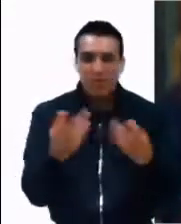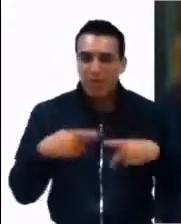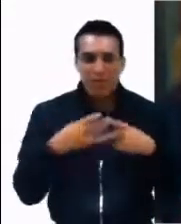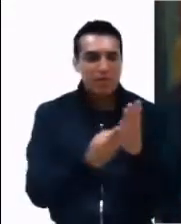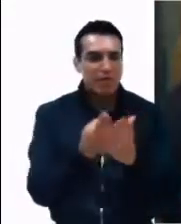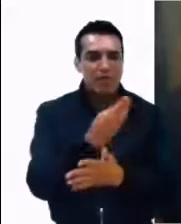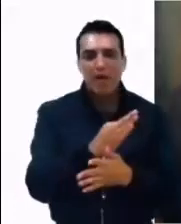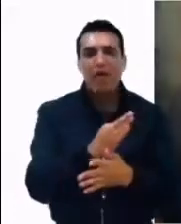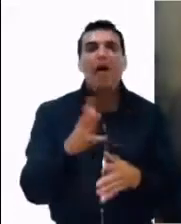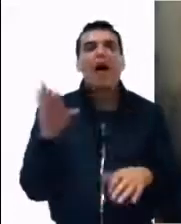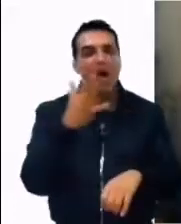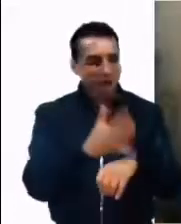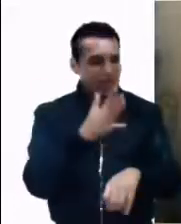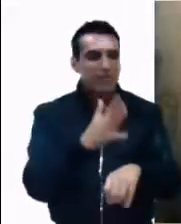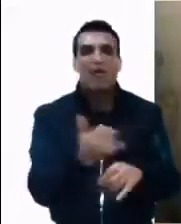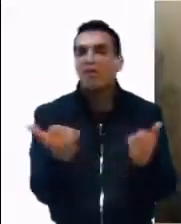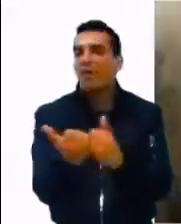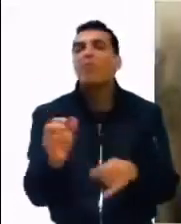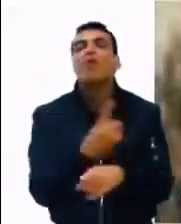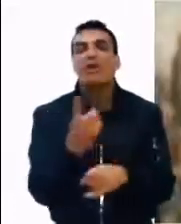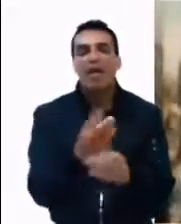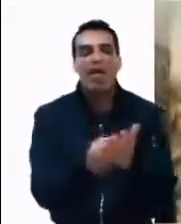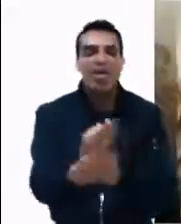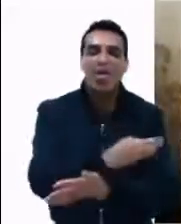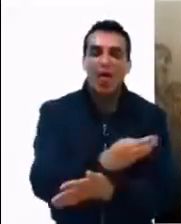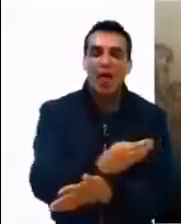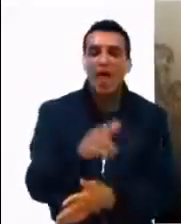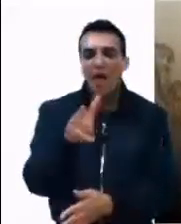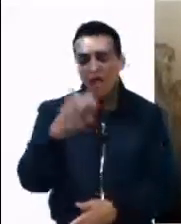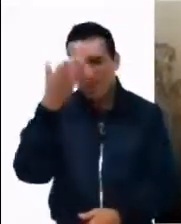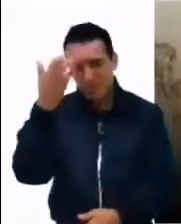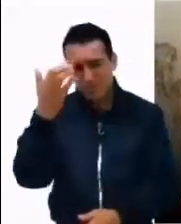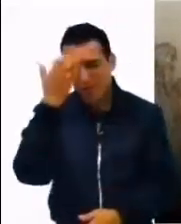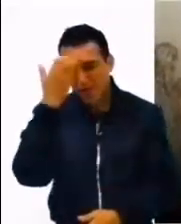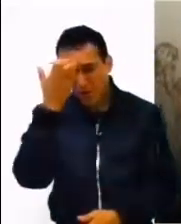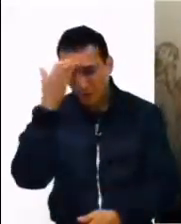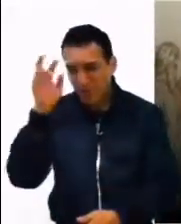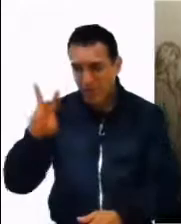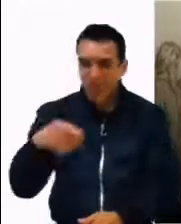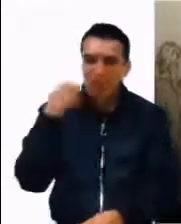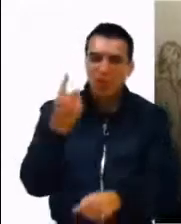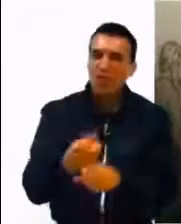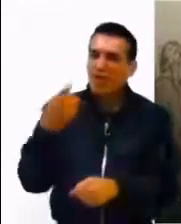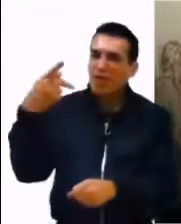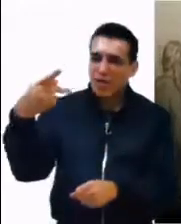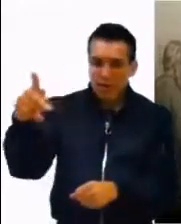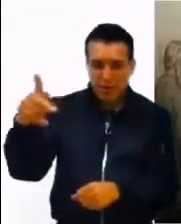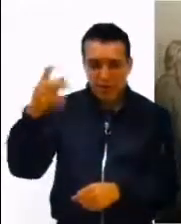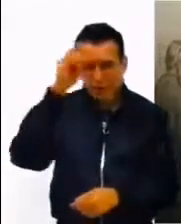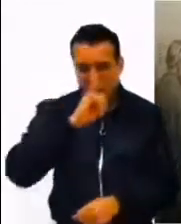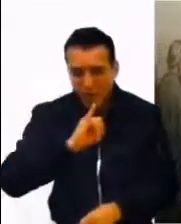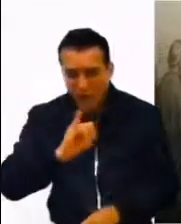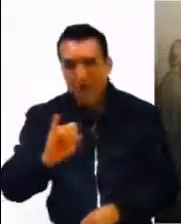desleales. El siervo que, conociendo la voluntad de su amo, no haya preparado ni hecho lo que debía,